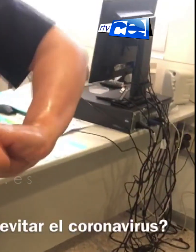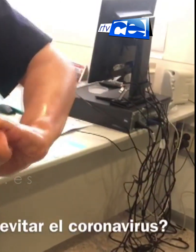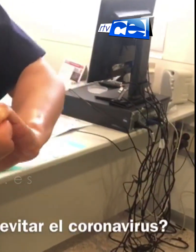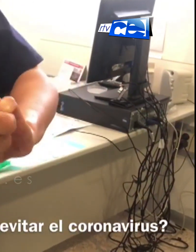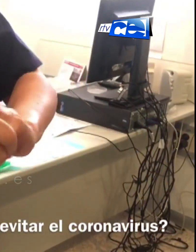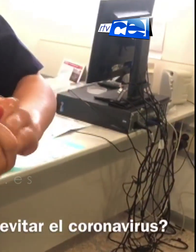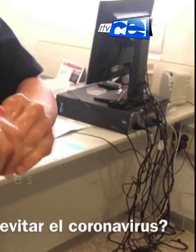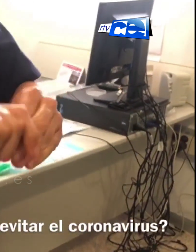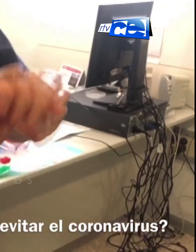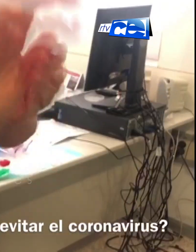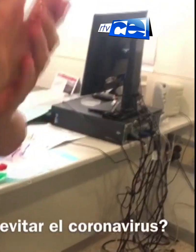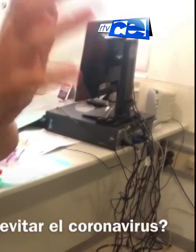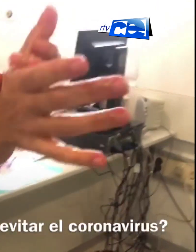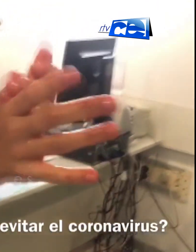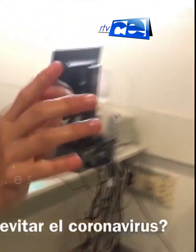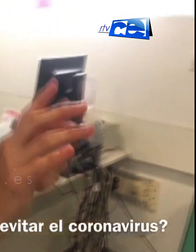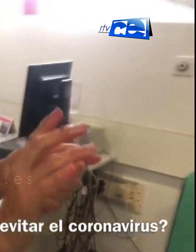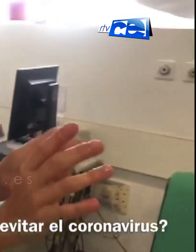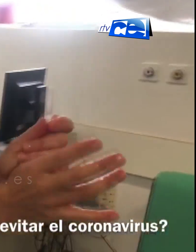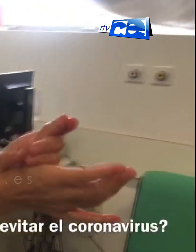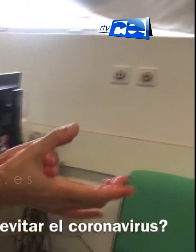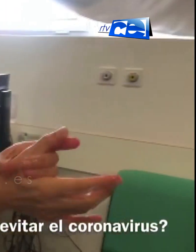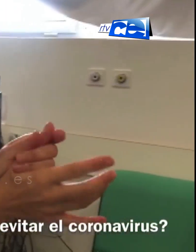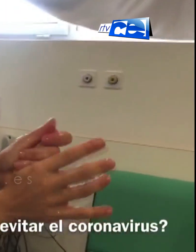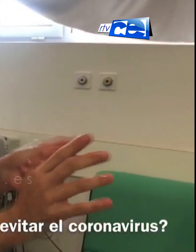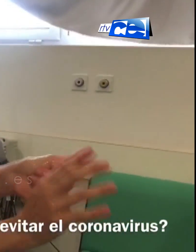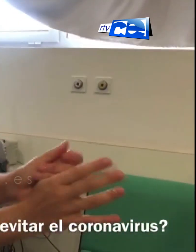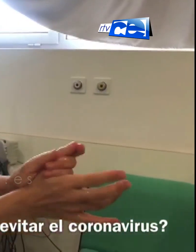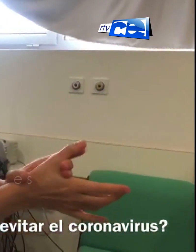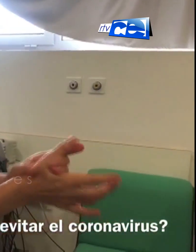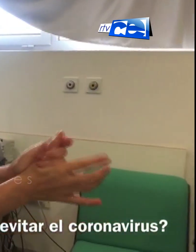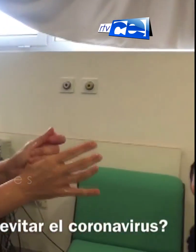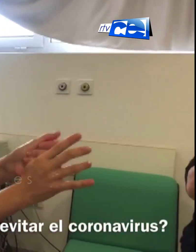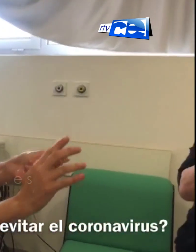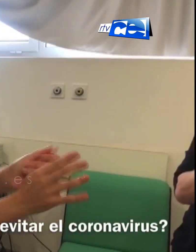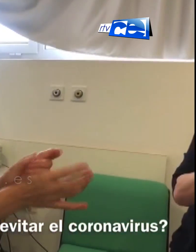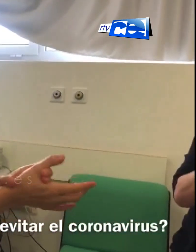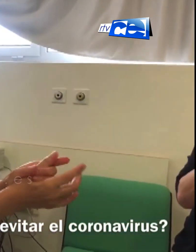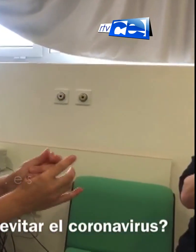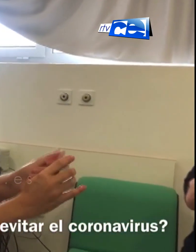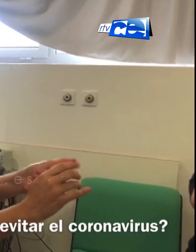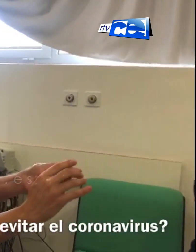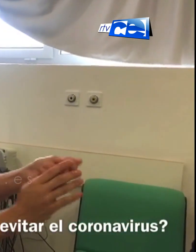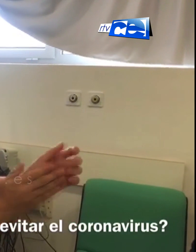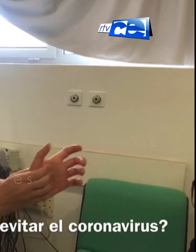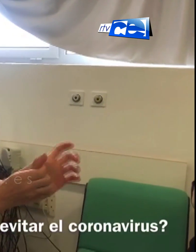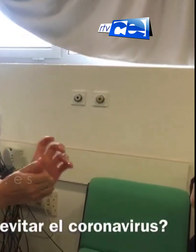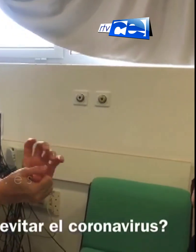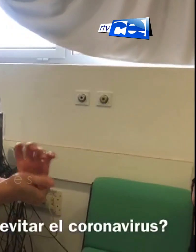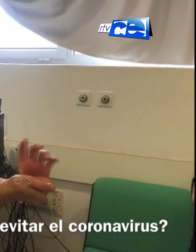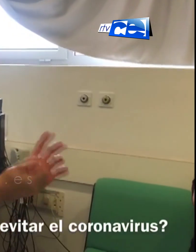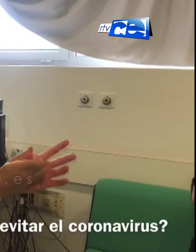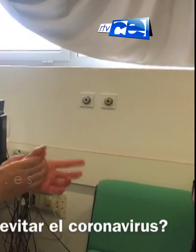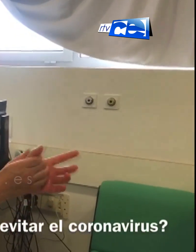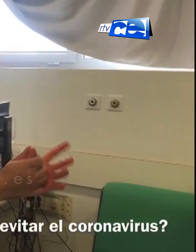El siguiente paso sería la fricción de los pulgares, haciendo especial incidencia en la uña y la